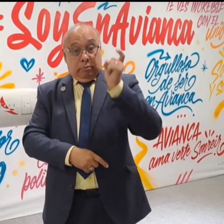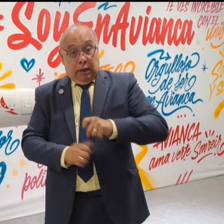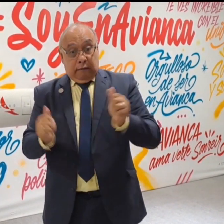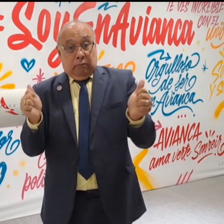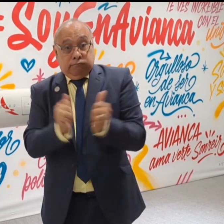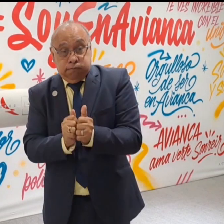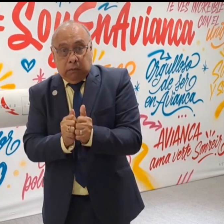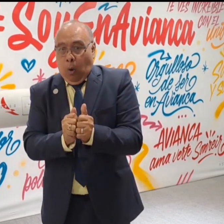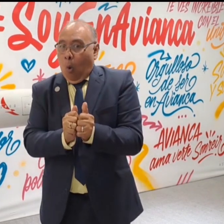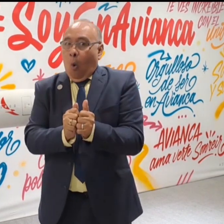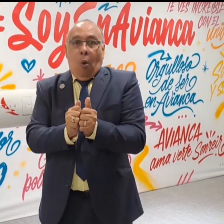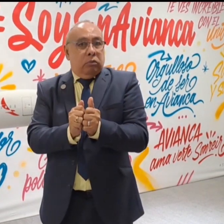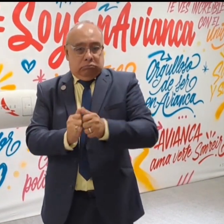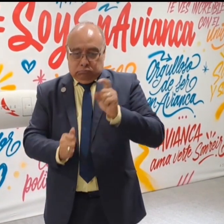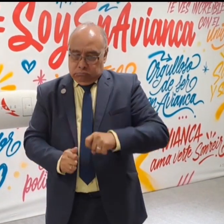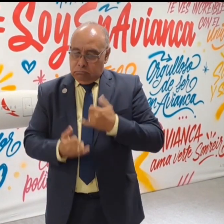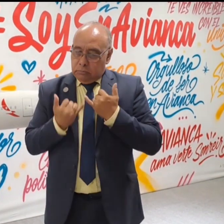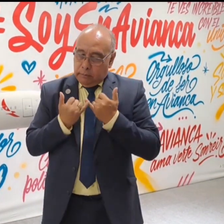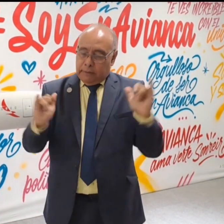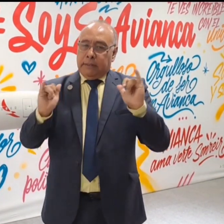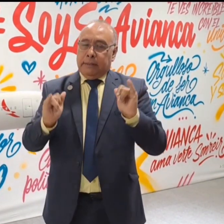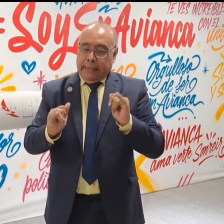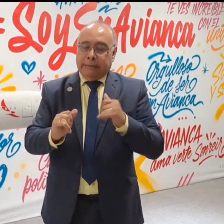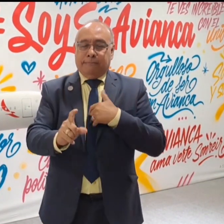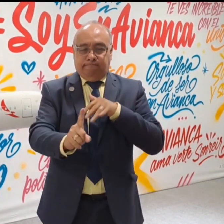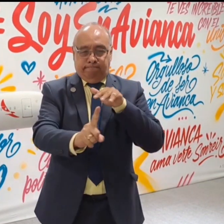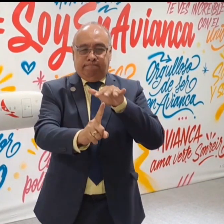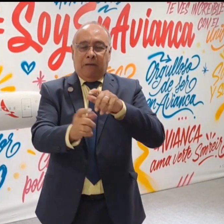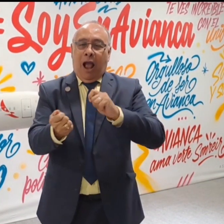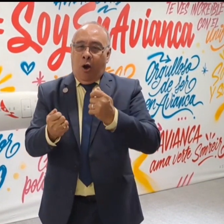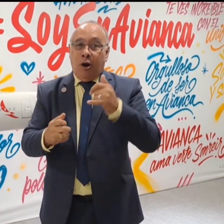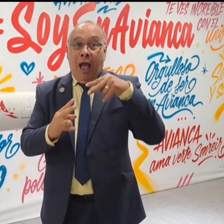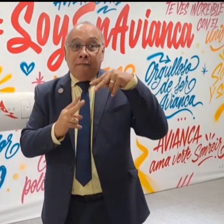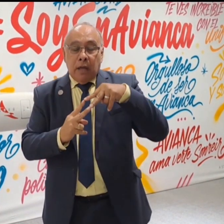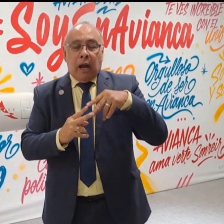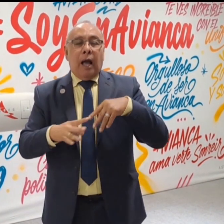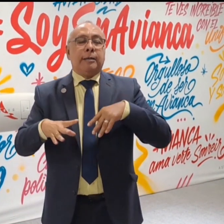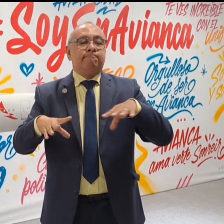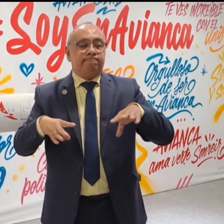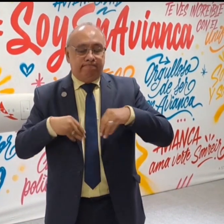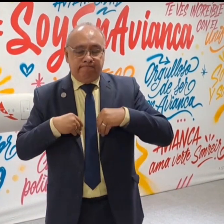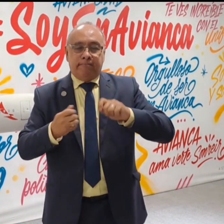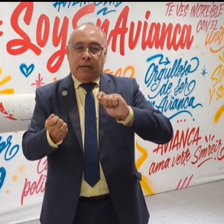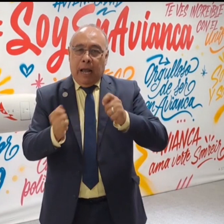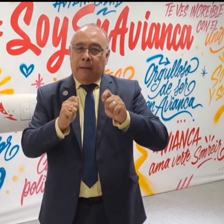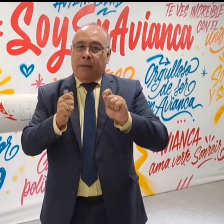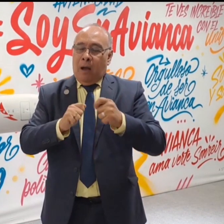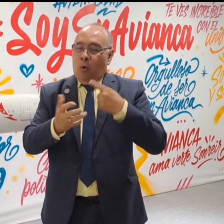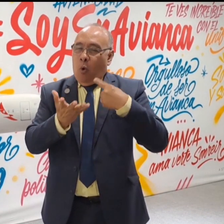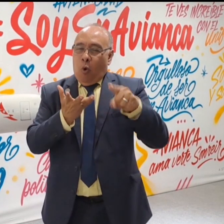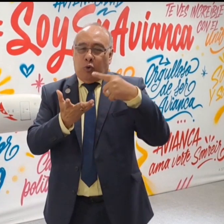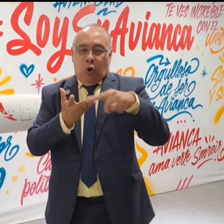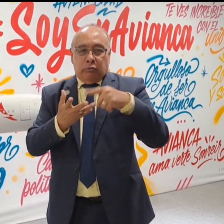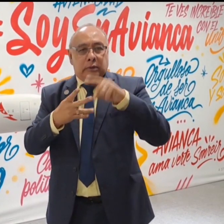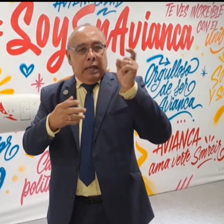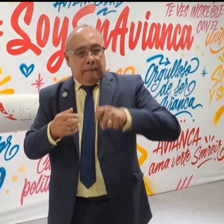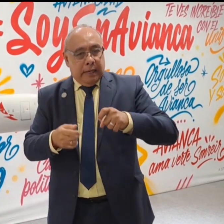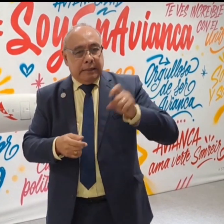acompañante, lo cual se gestionó exponiendo la importancia de la independencia a lo que Avianca aceptó, asimismo, se han